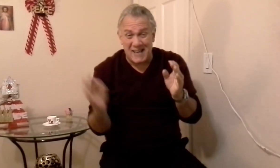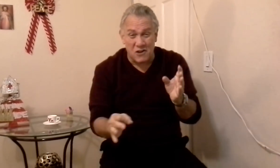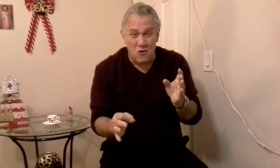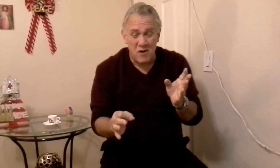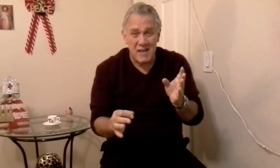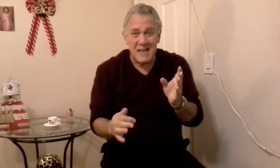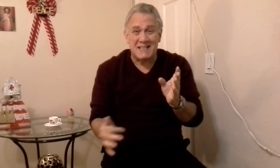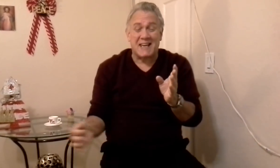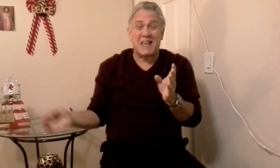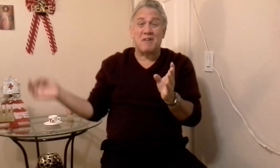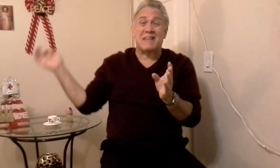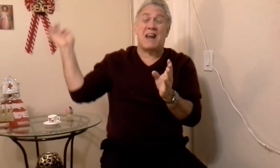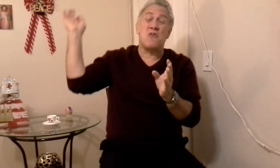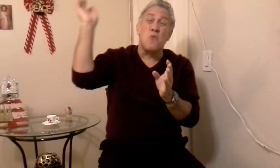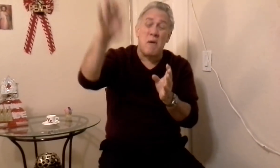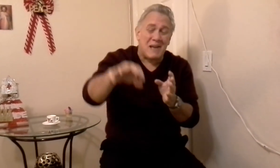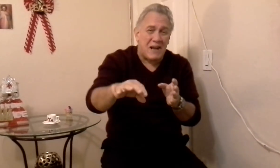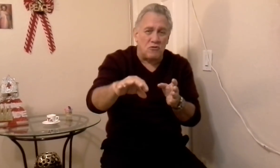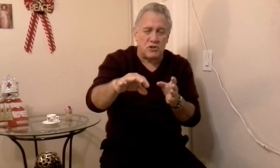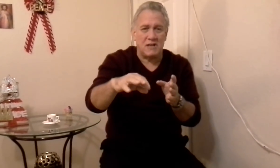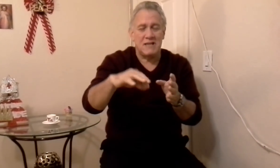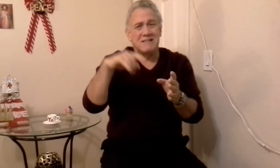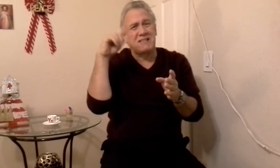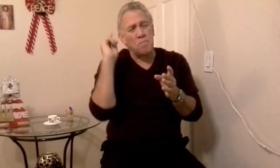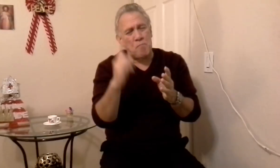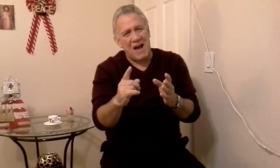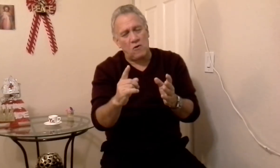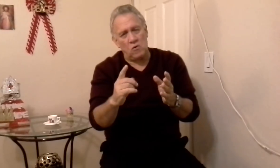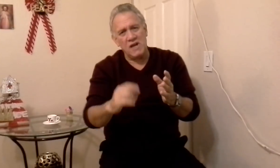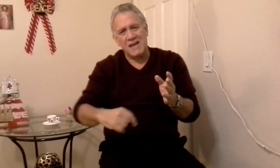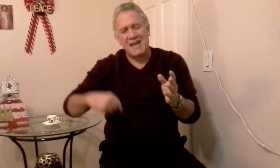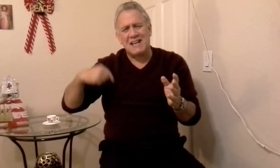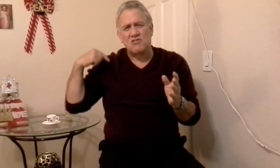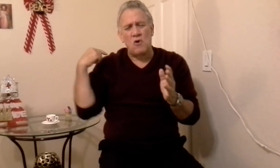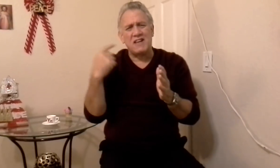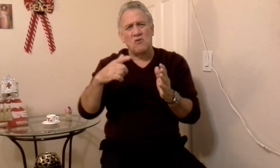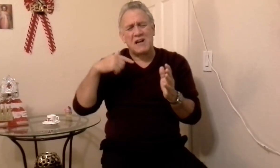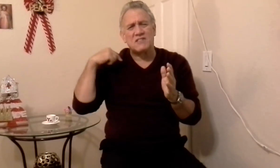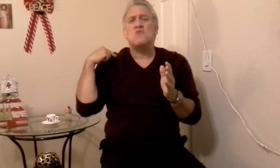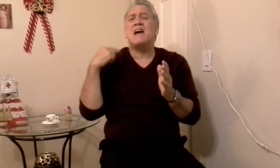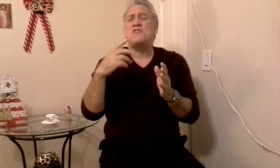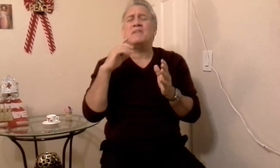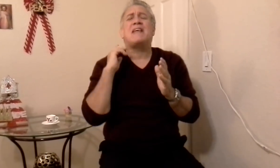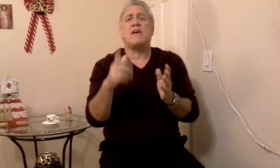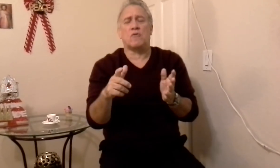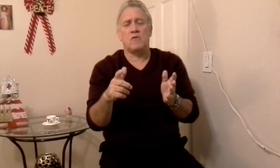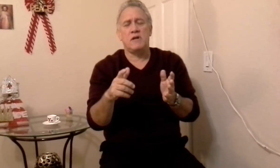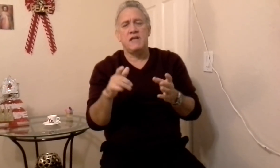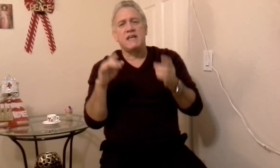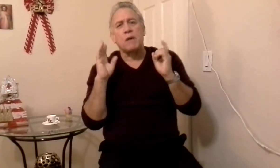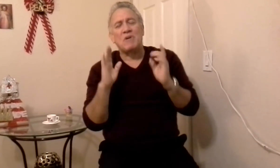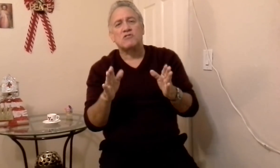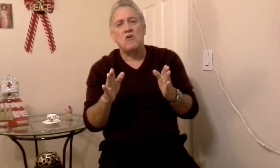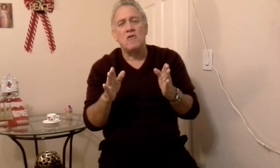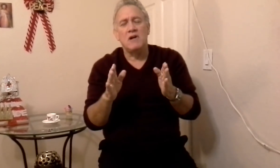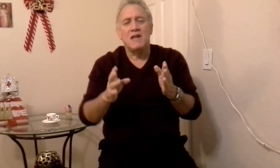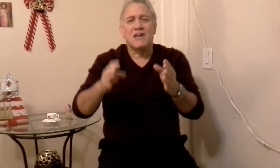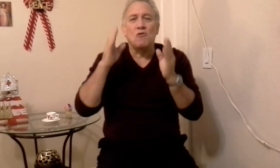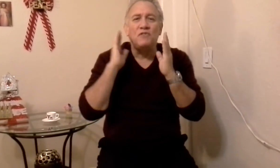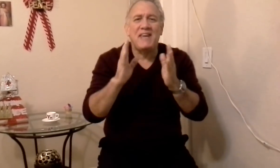5, y se quedaba hasta las 9 de la noche, sin pago, y hizo eso casi un año entero, ¿y qué pasó? Que un